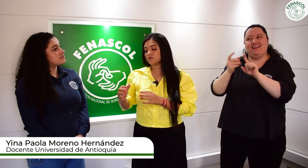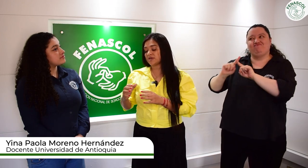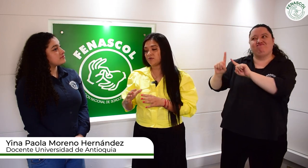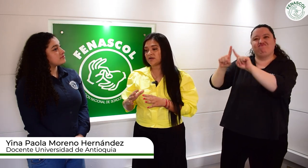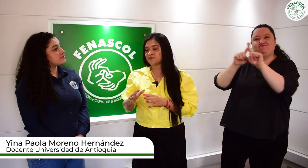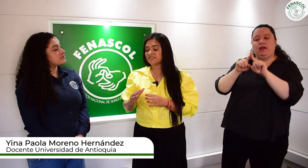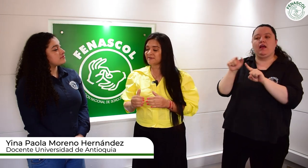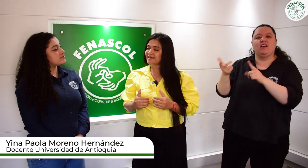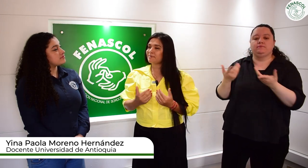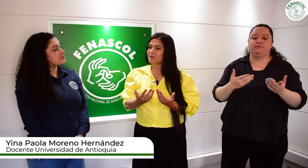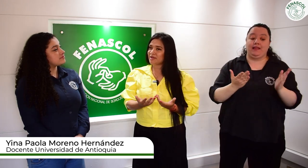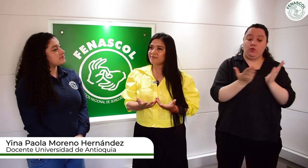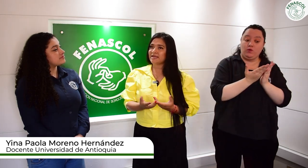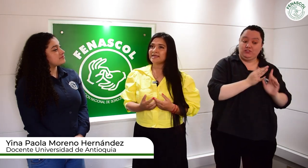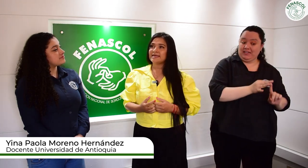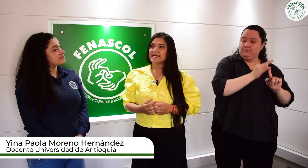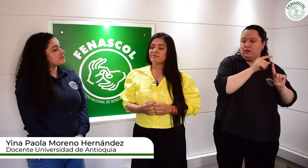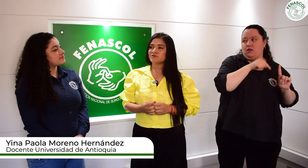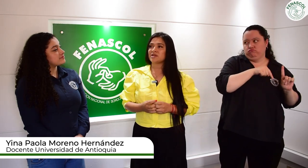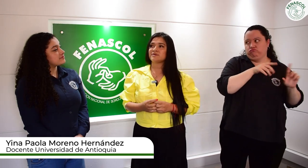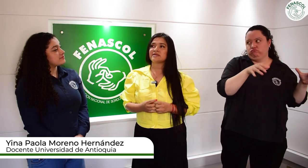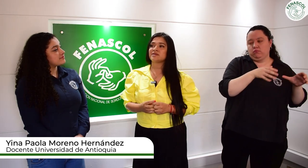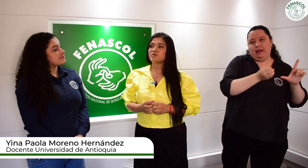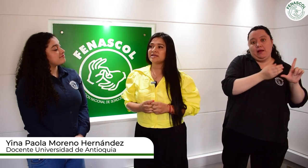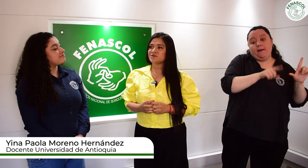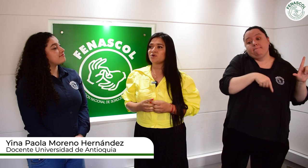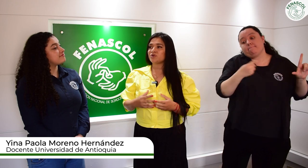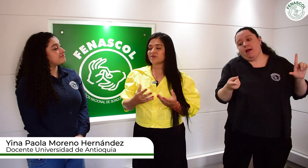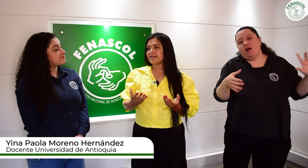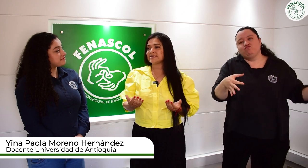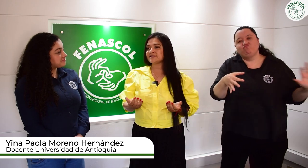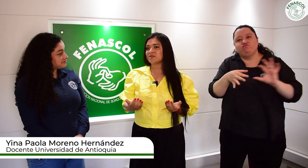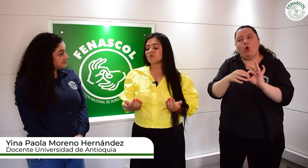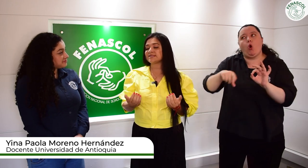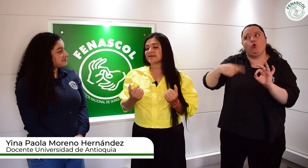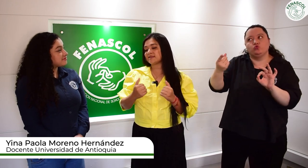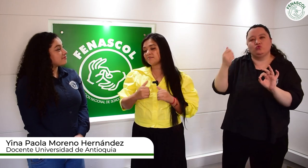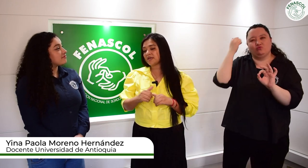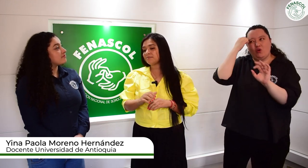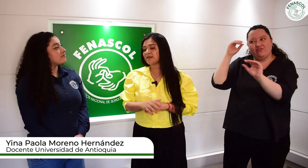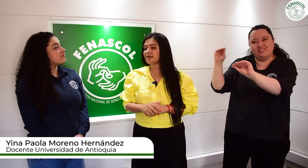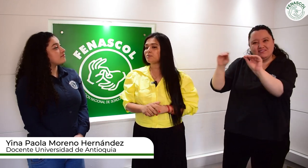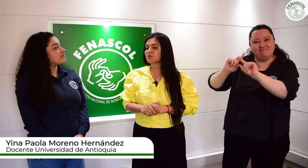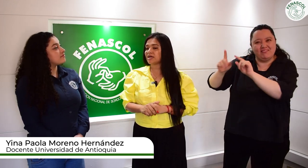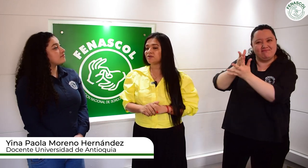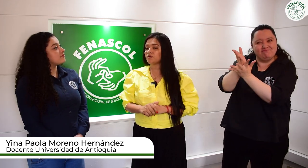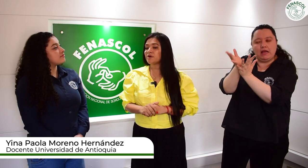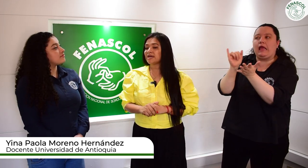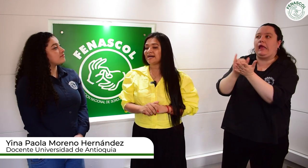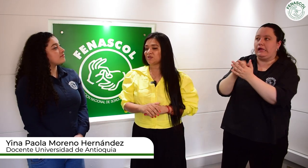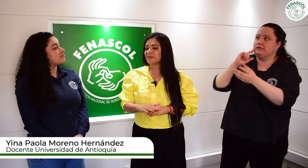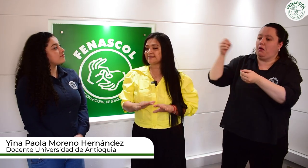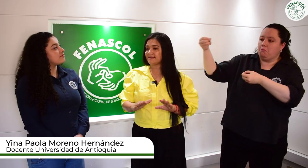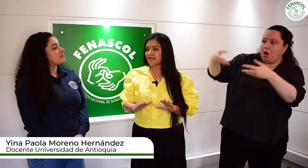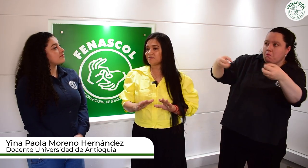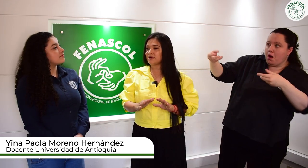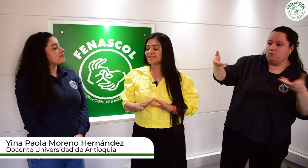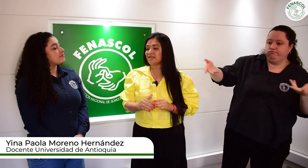estamos educación especial, pero también hemos tenido esa articulación con otras licenciaturas que también vienen aportando a todo este tema